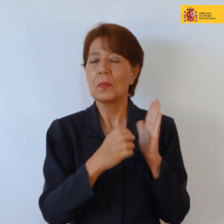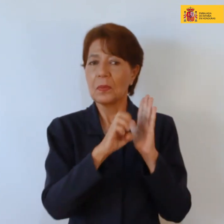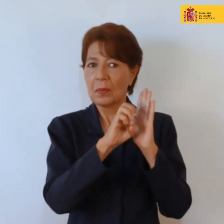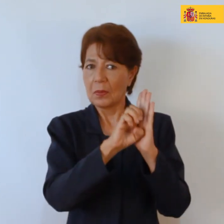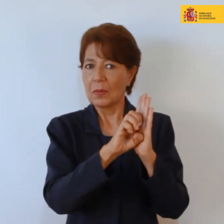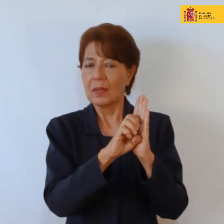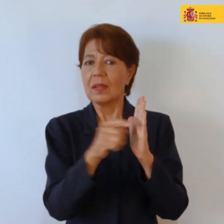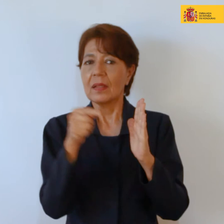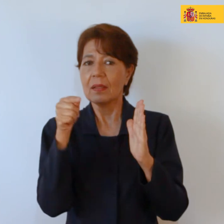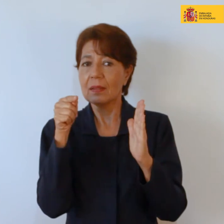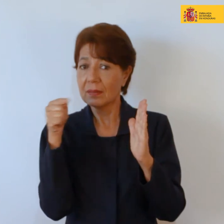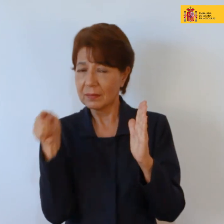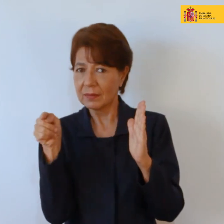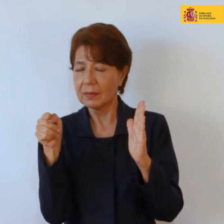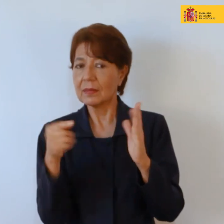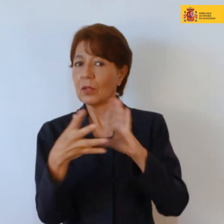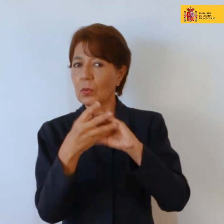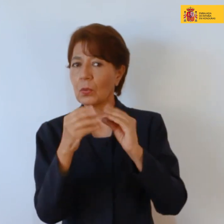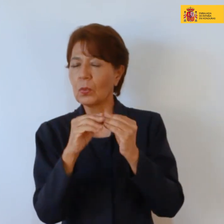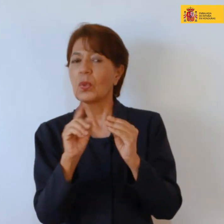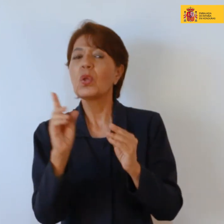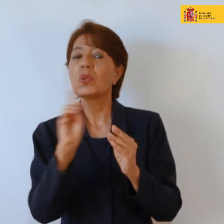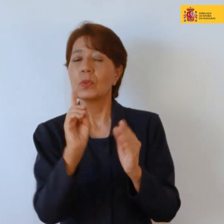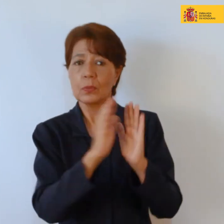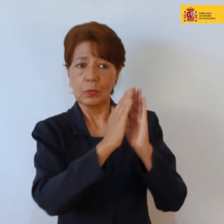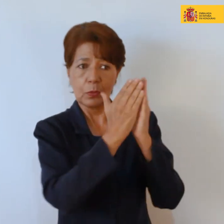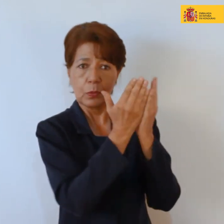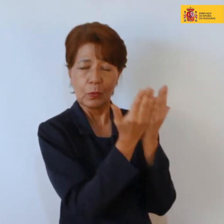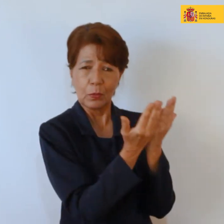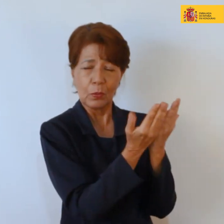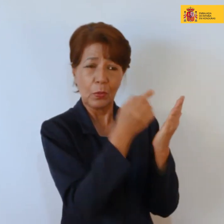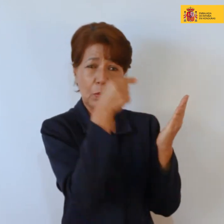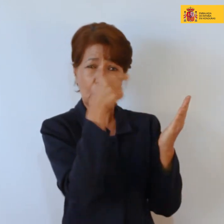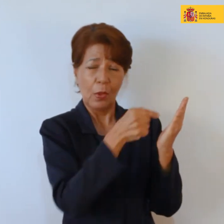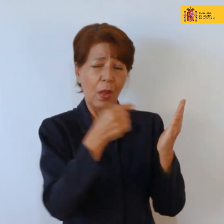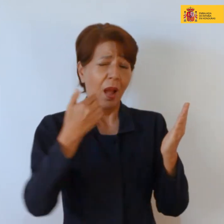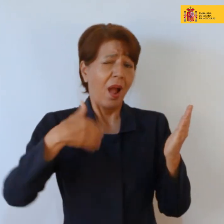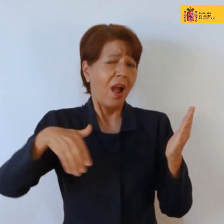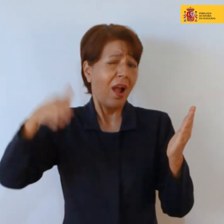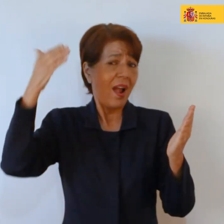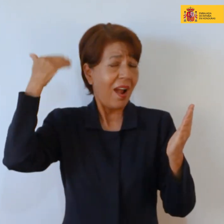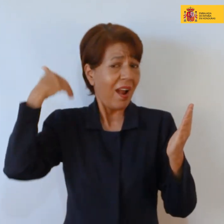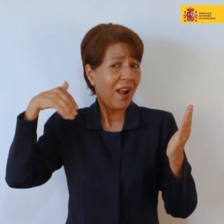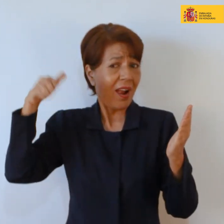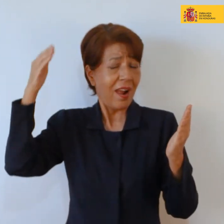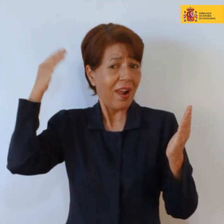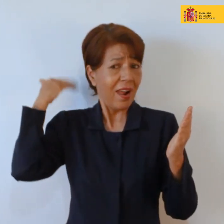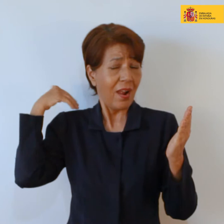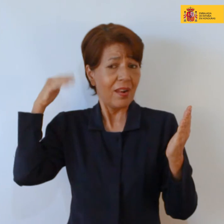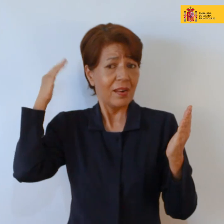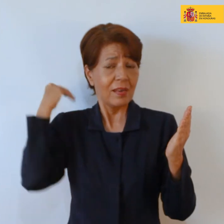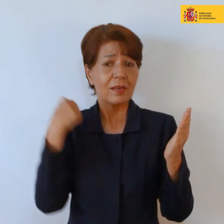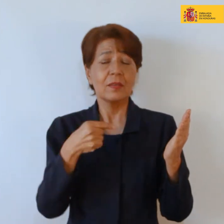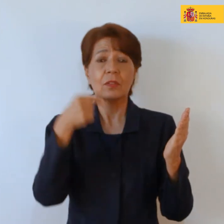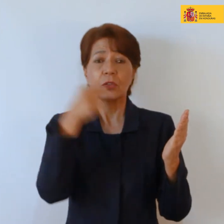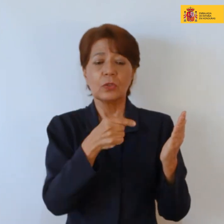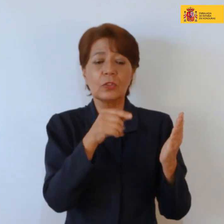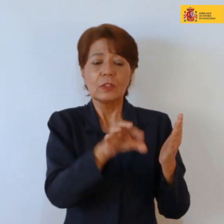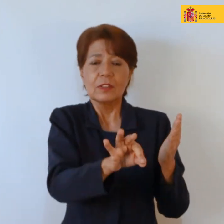de ella fue en unos textos que se encontraron de Torquemada que se descubrió en manuscrito